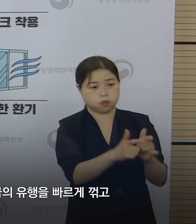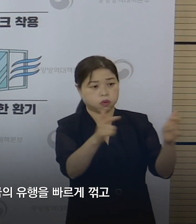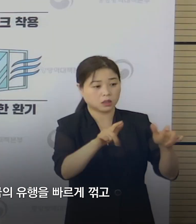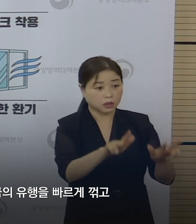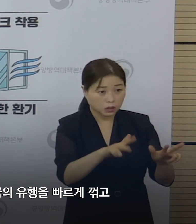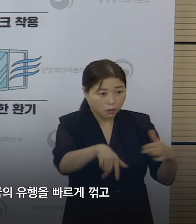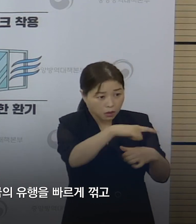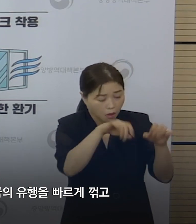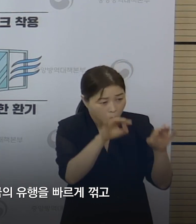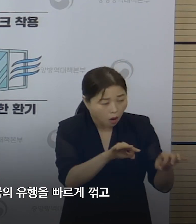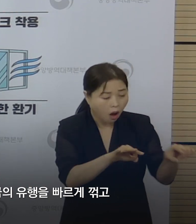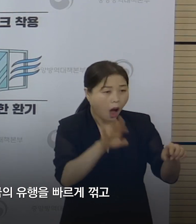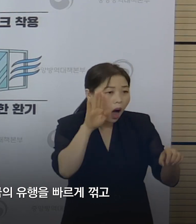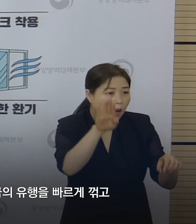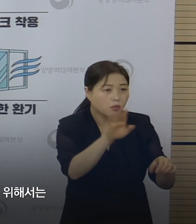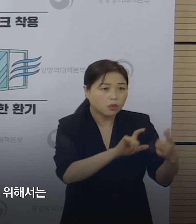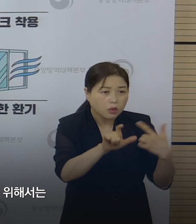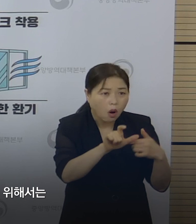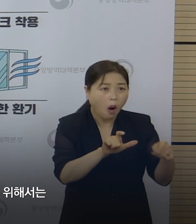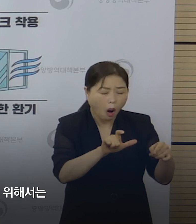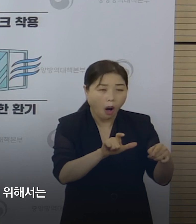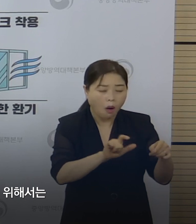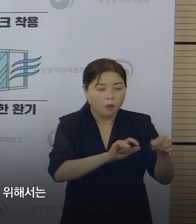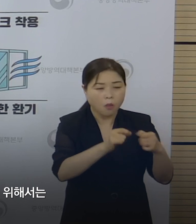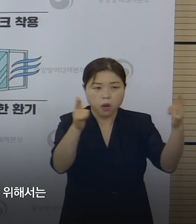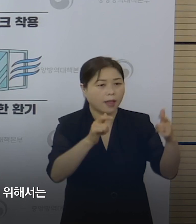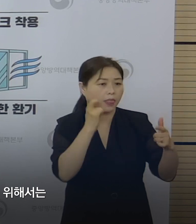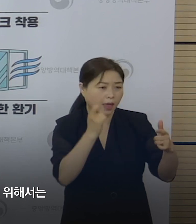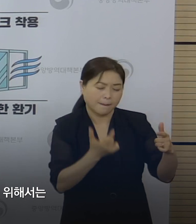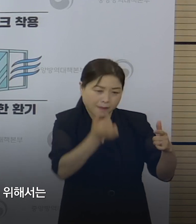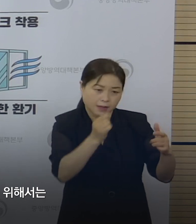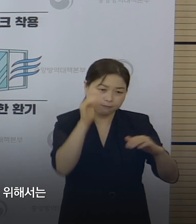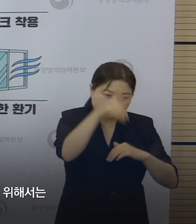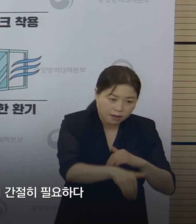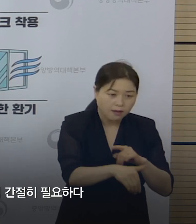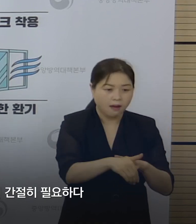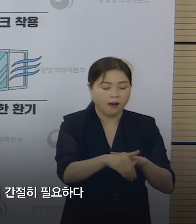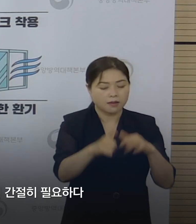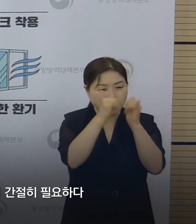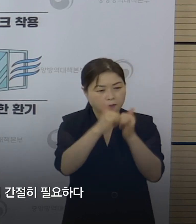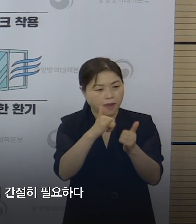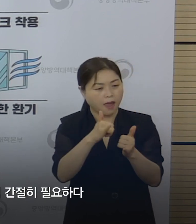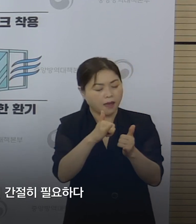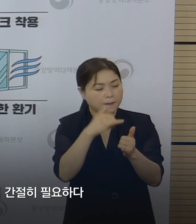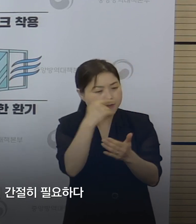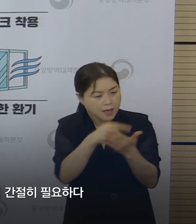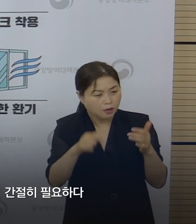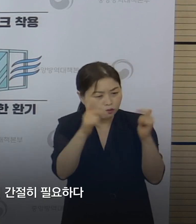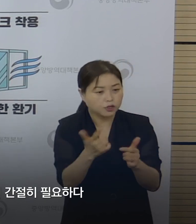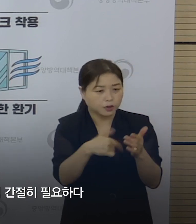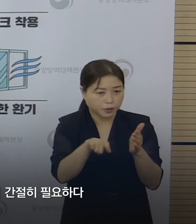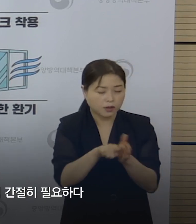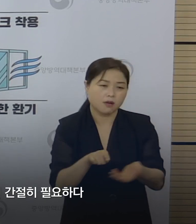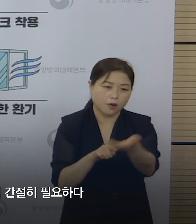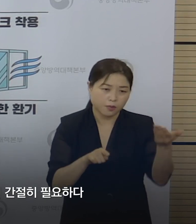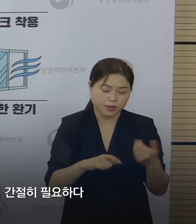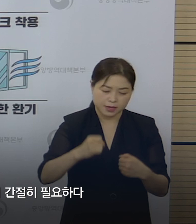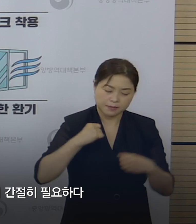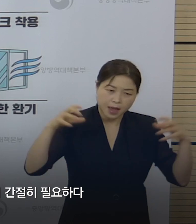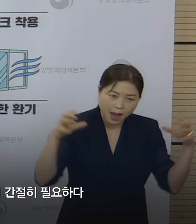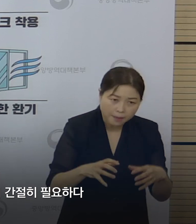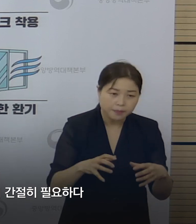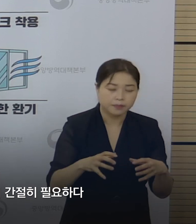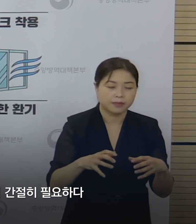유행을 빠르게 꺾고 사회 전체적인 희생을 줄이기 위해서는 다시 한번 우리 국민의 단합된